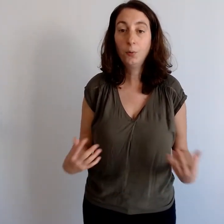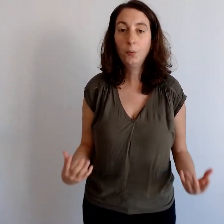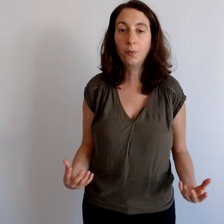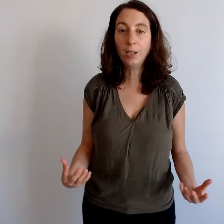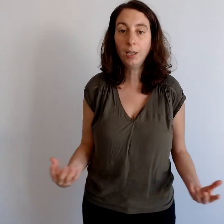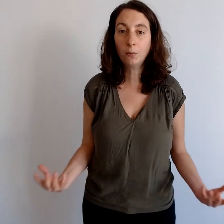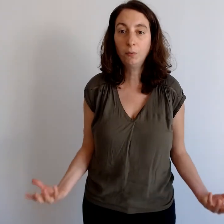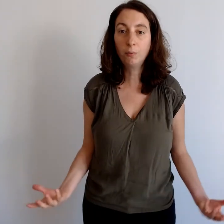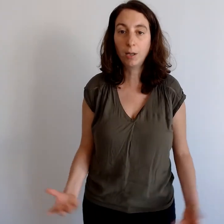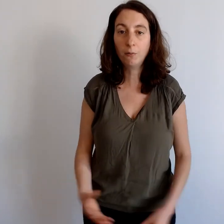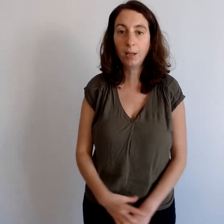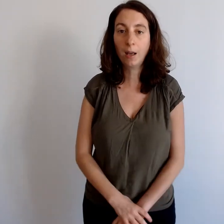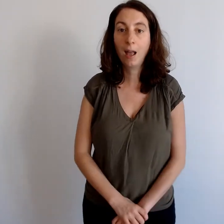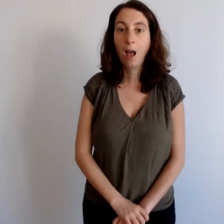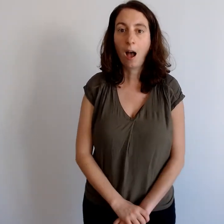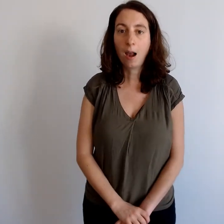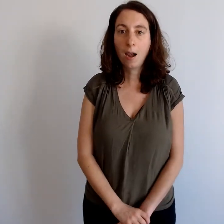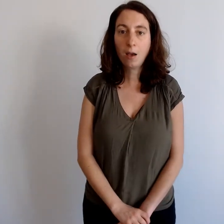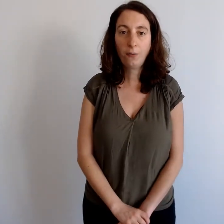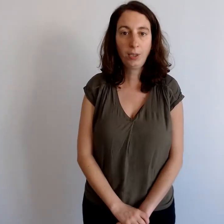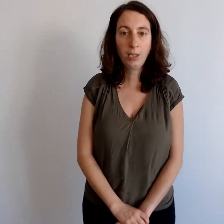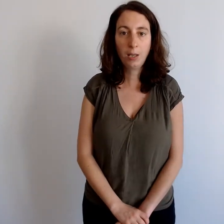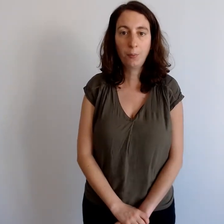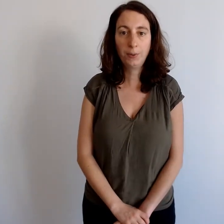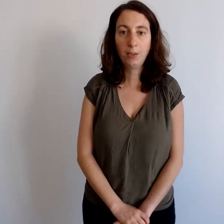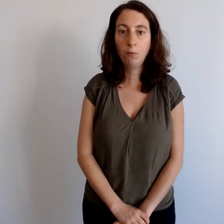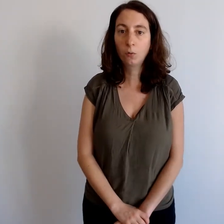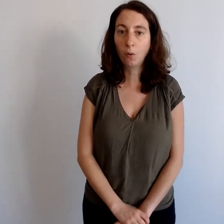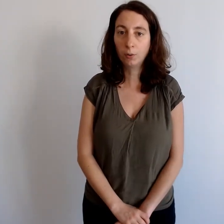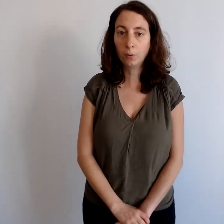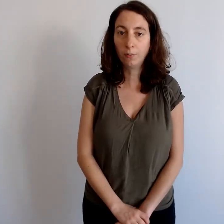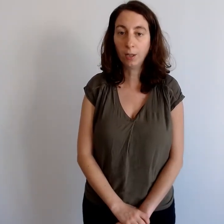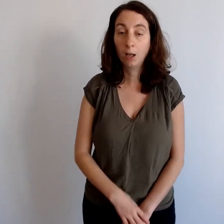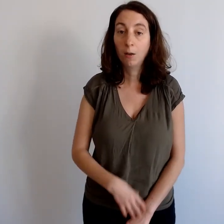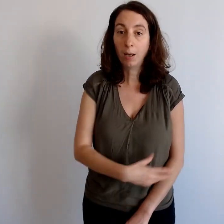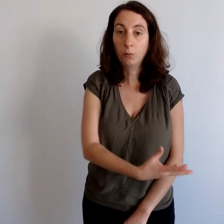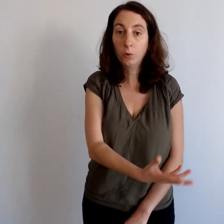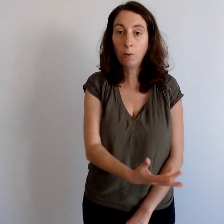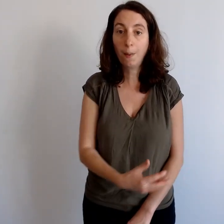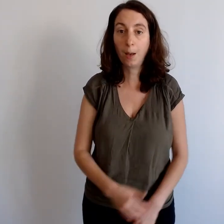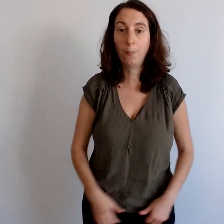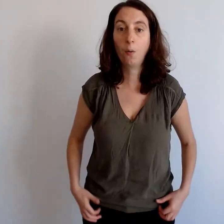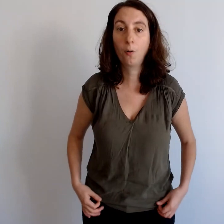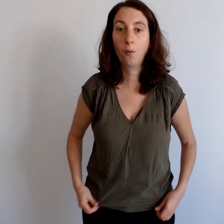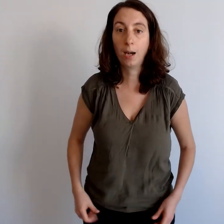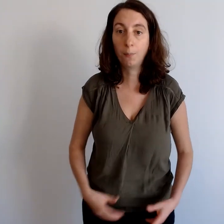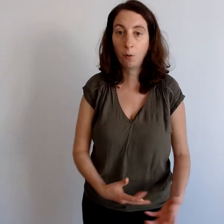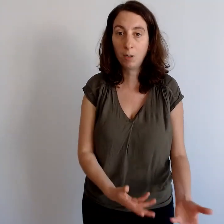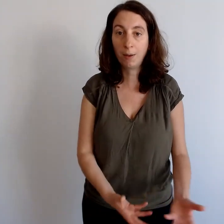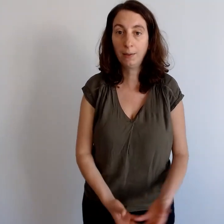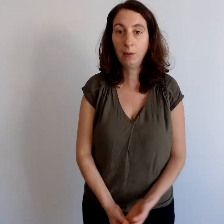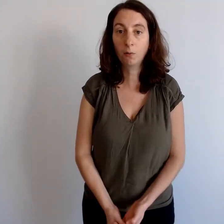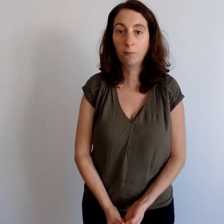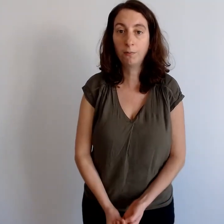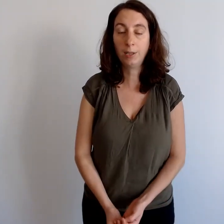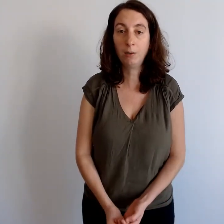ouvrir ou de vous réouvrir à l'infini des possibles dans votre vie. Que ce soit par rapport à la problématique que vous venez de